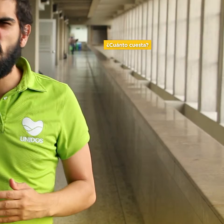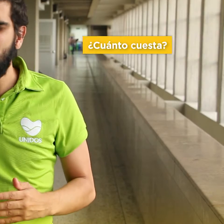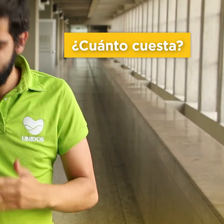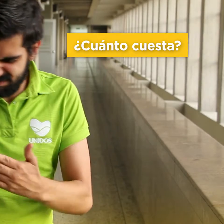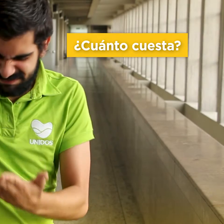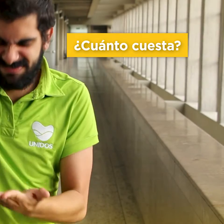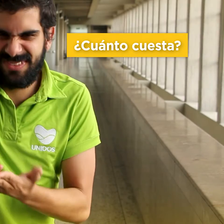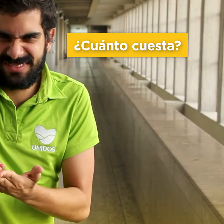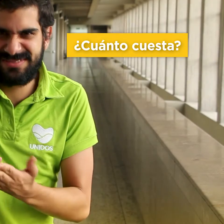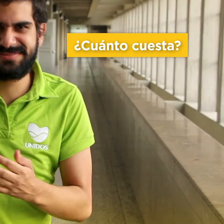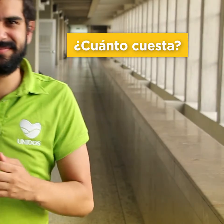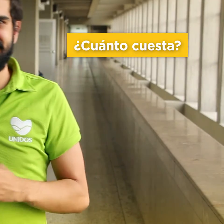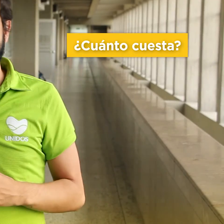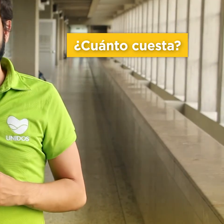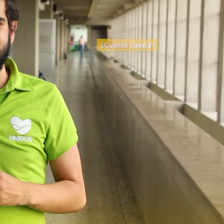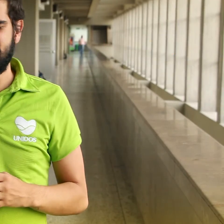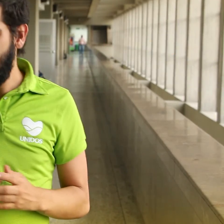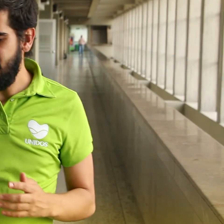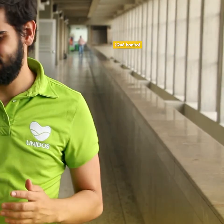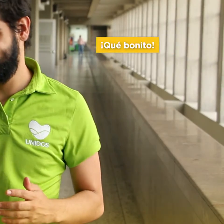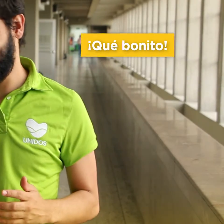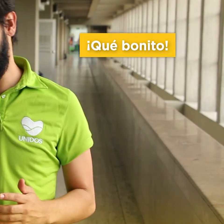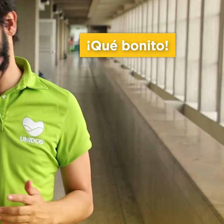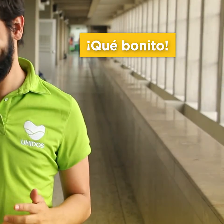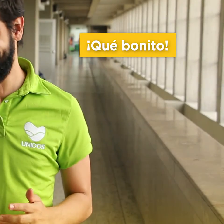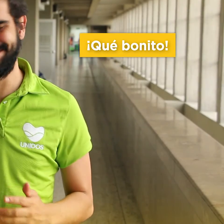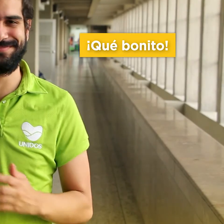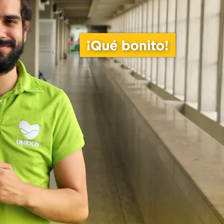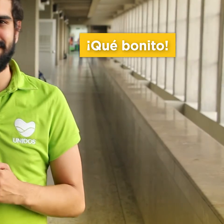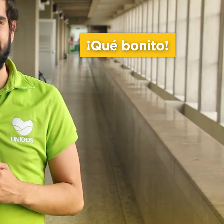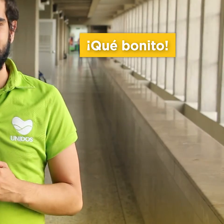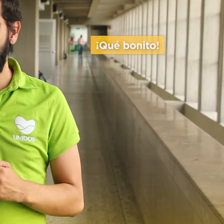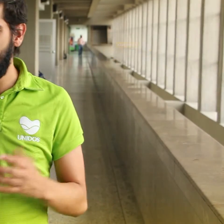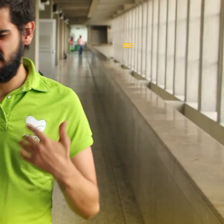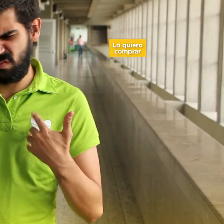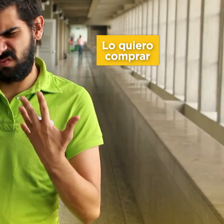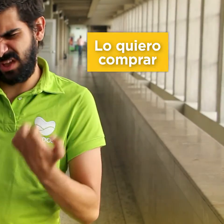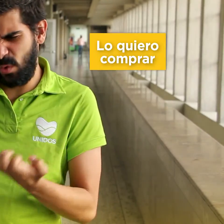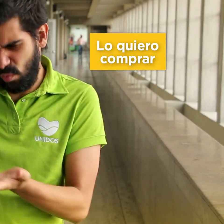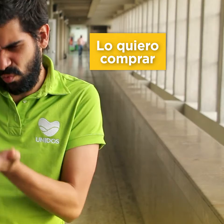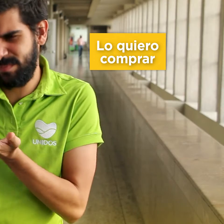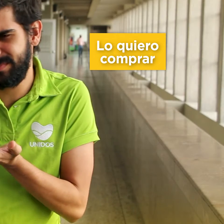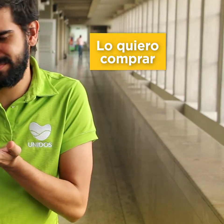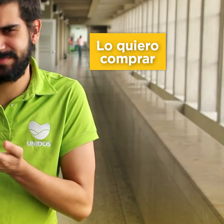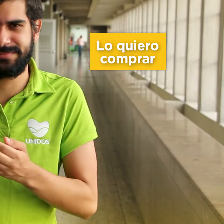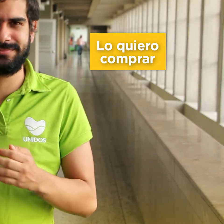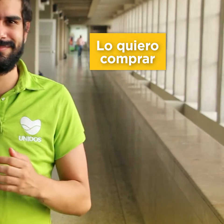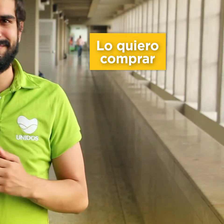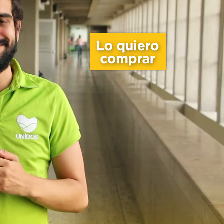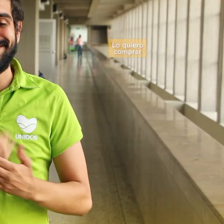¿Cuánto cuesta? ¡Qué bonito! ¿Lo quiero comprar?